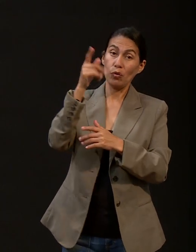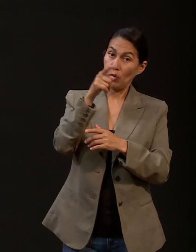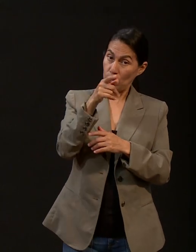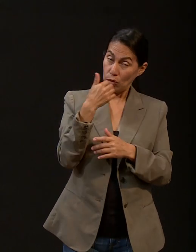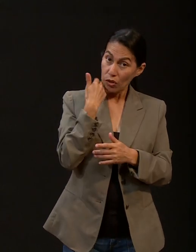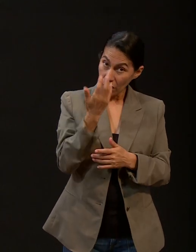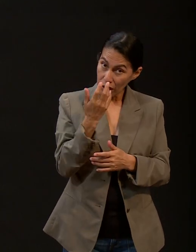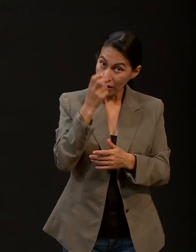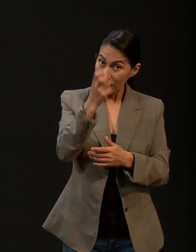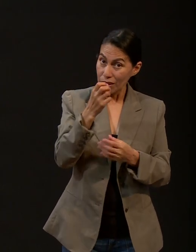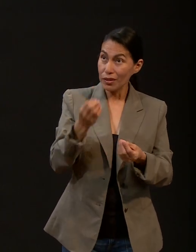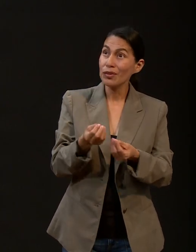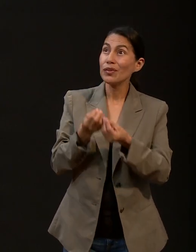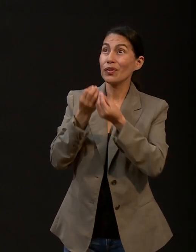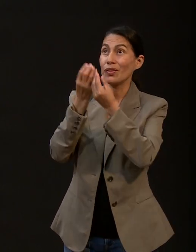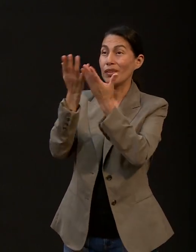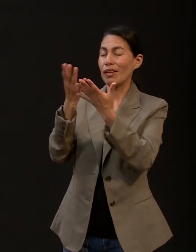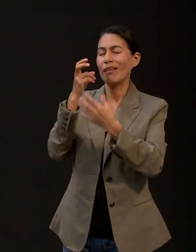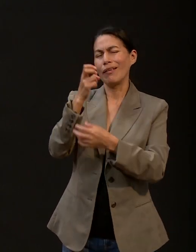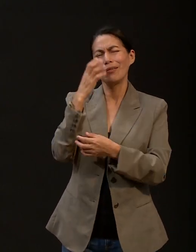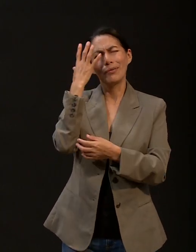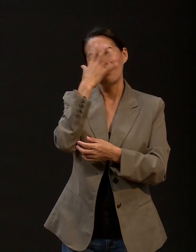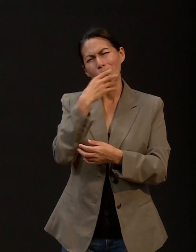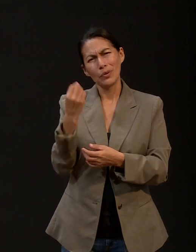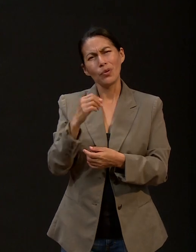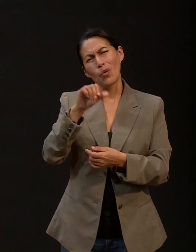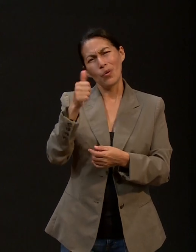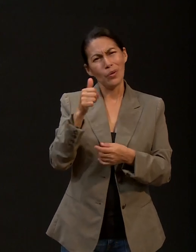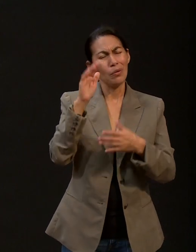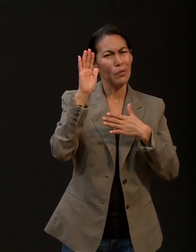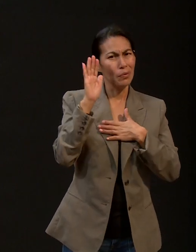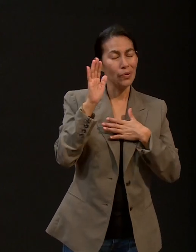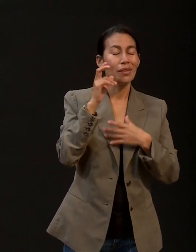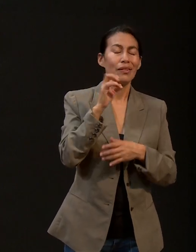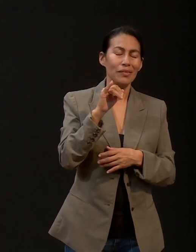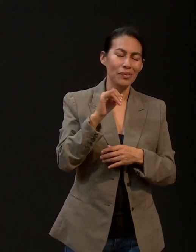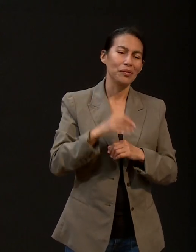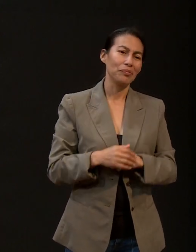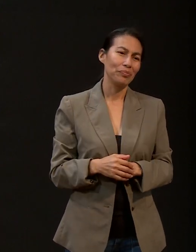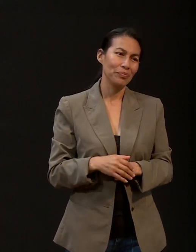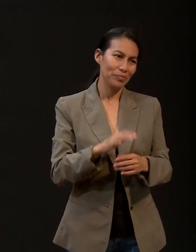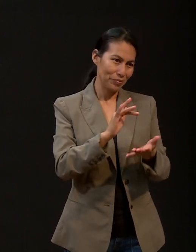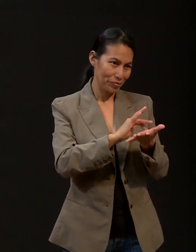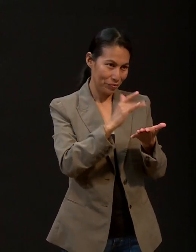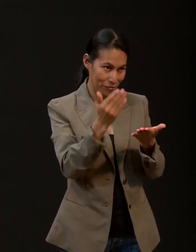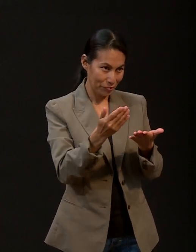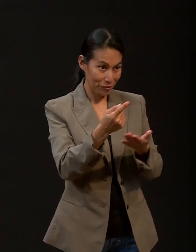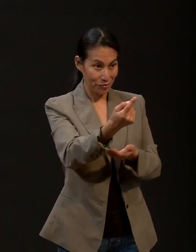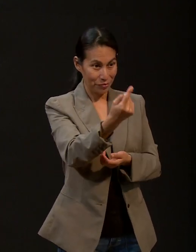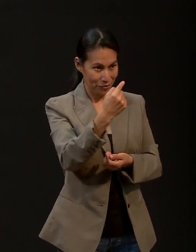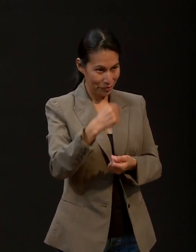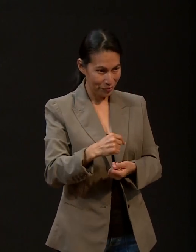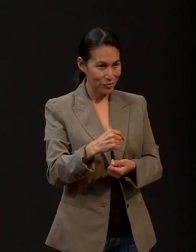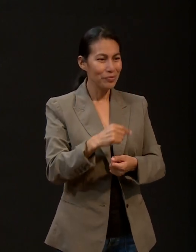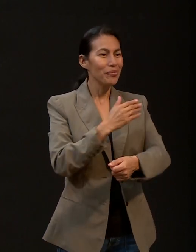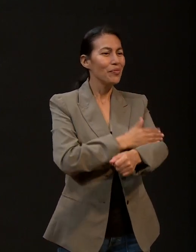Amén. Qué maravillosa. Es otra promesa maravillosa, ¿verdad, Jenny? Sí. Gracias por estar con nosotros. Te